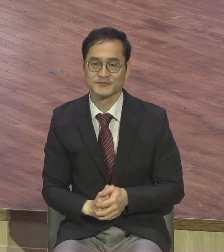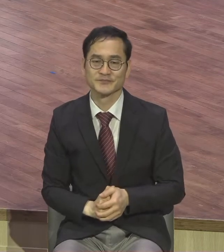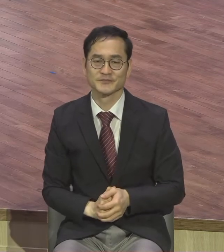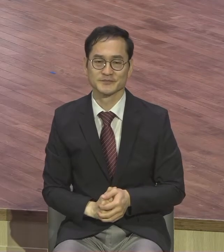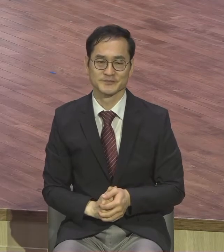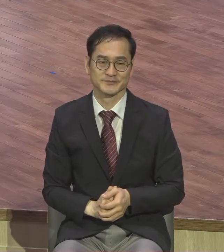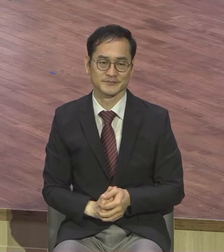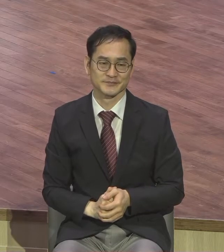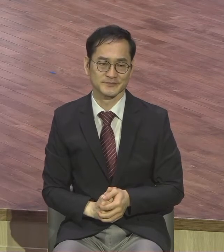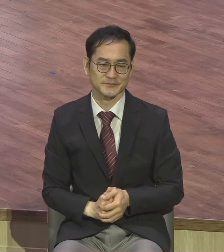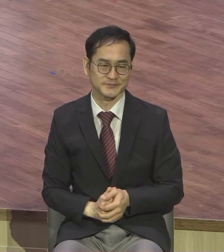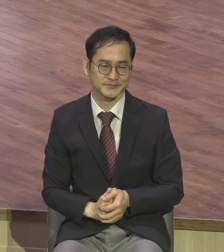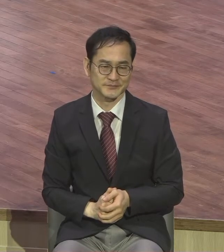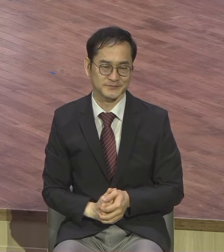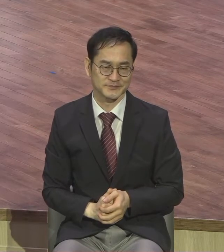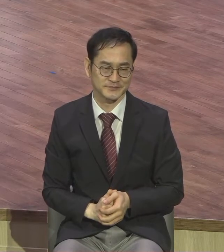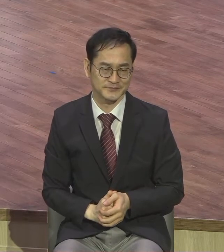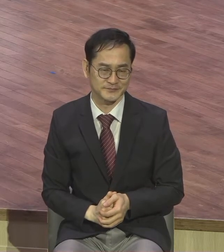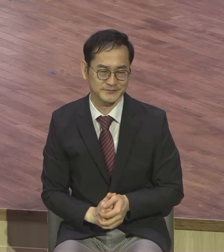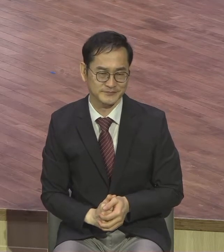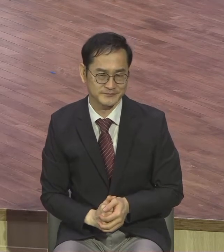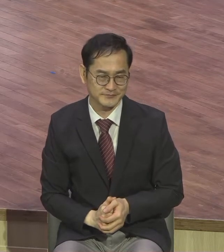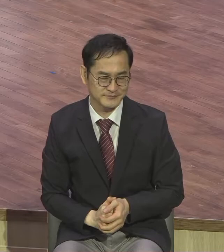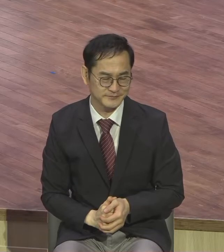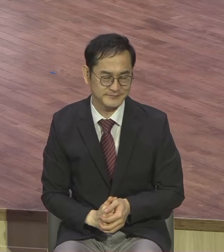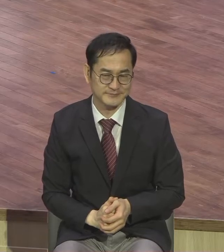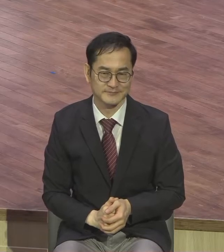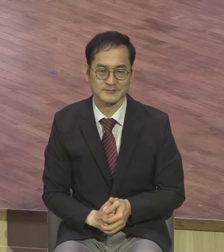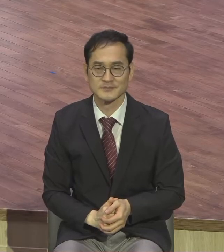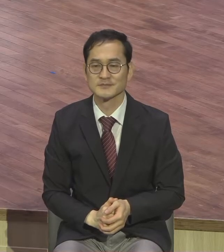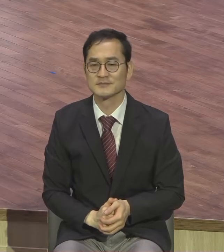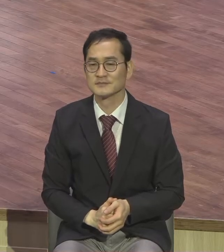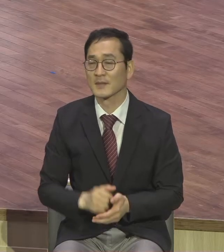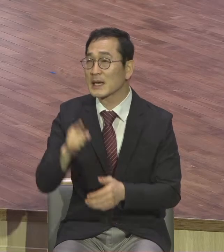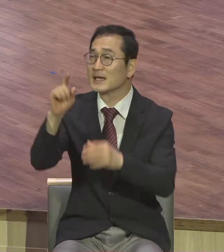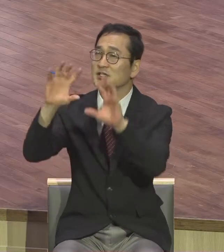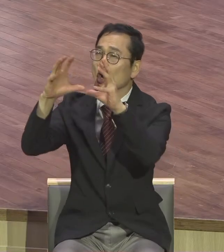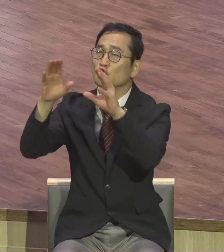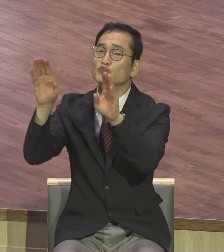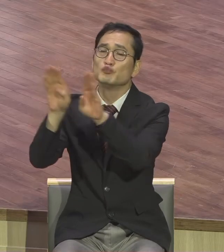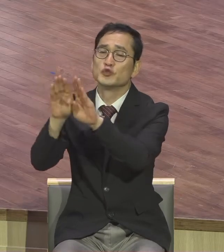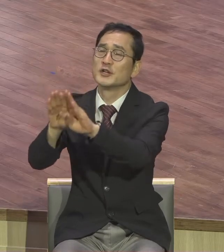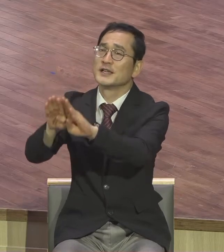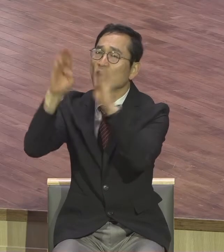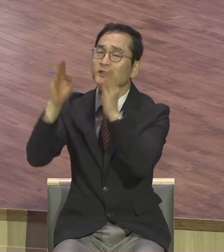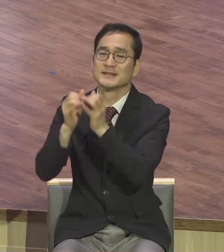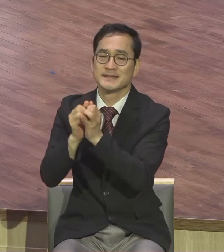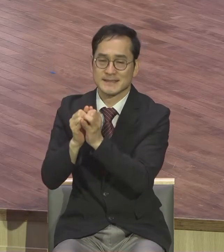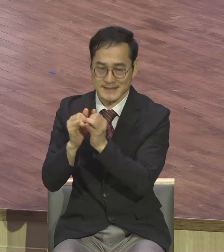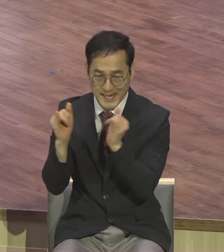이런 말씀 가지고 천국 문을 여는 자라는 제목으로 말씀을 드립니다.